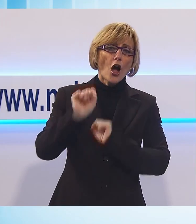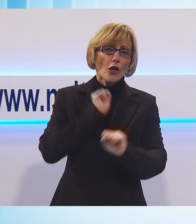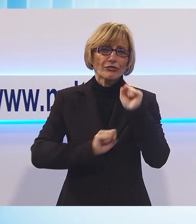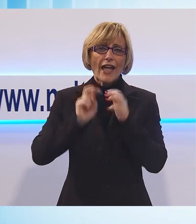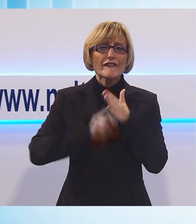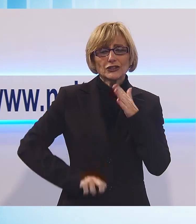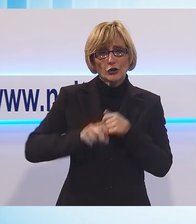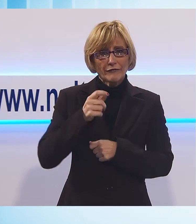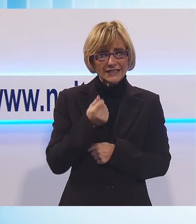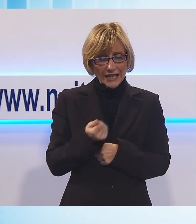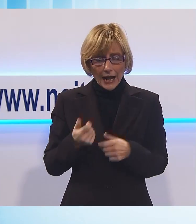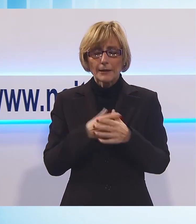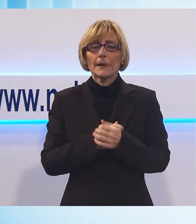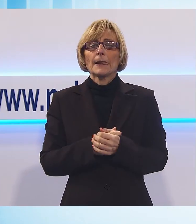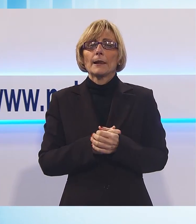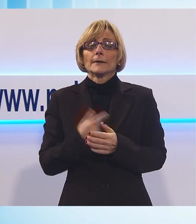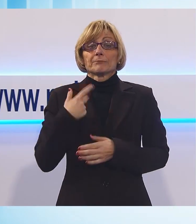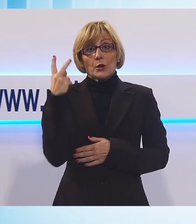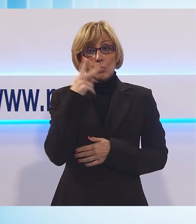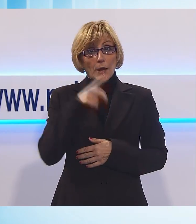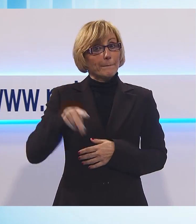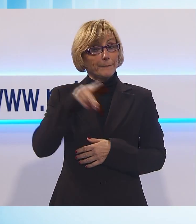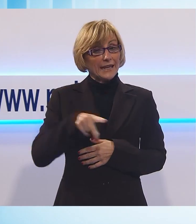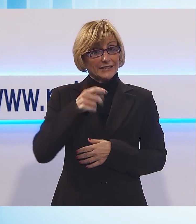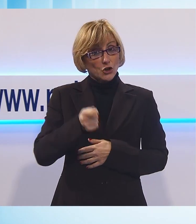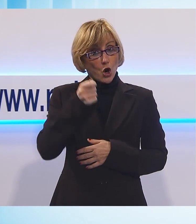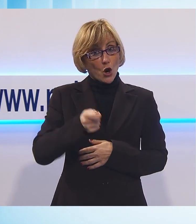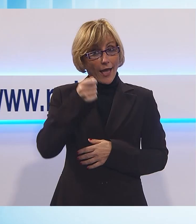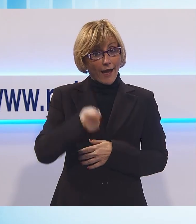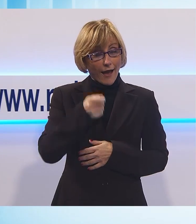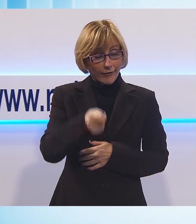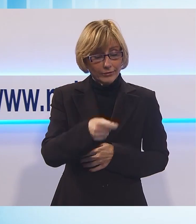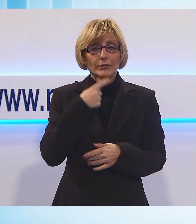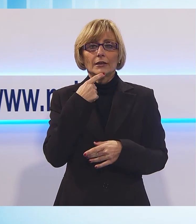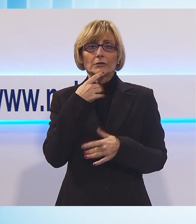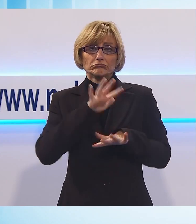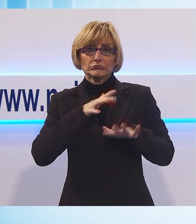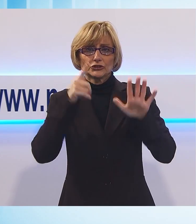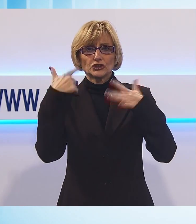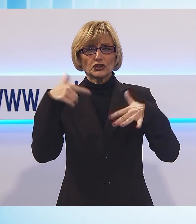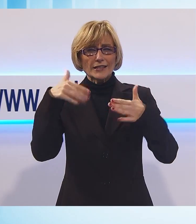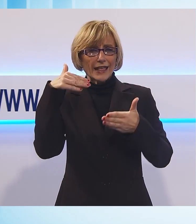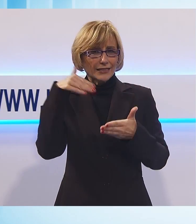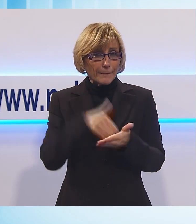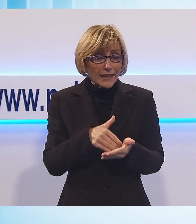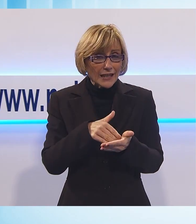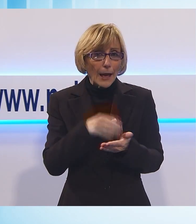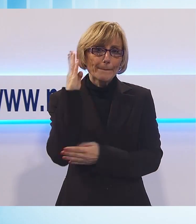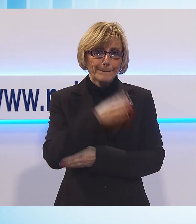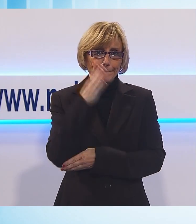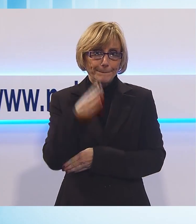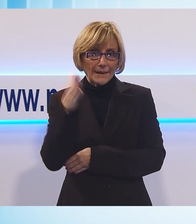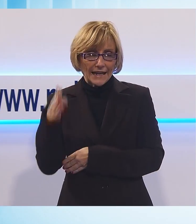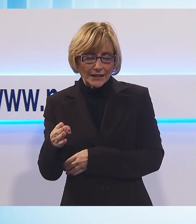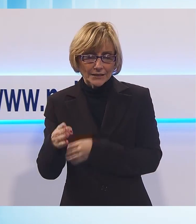quelli che sono a Lucca sono tanti a essere penalizzati, circa 17 mila, e sono quelli che hanno una